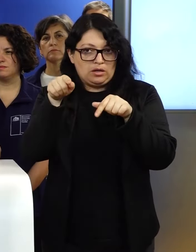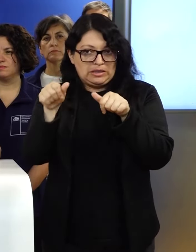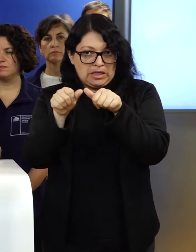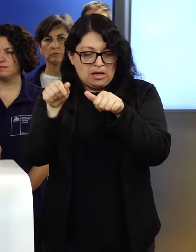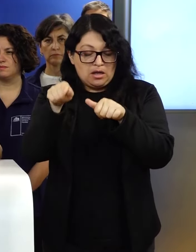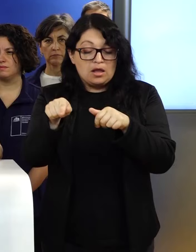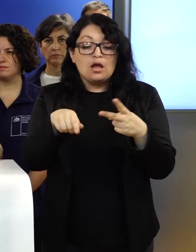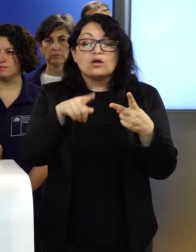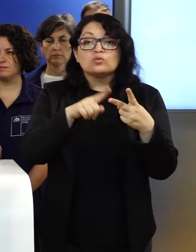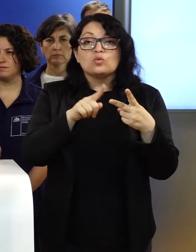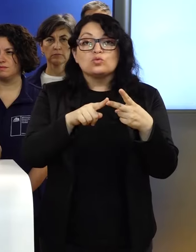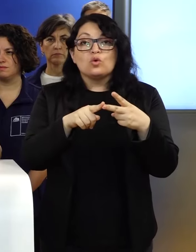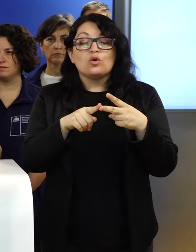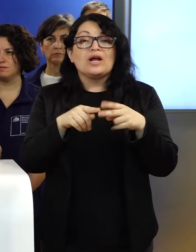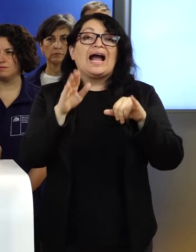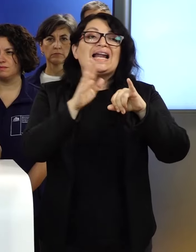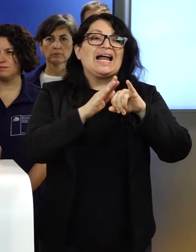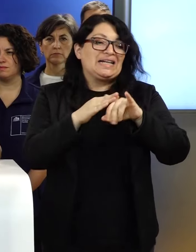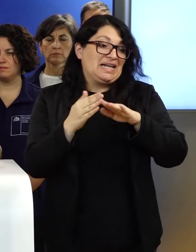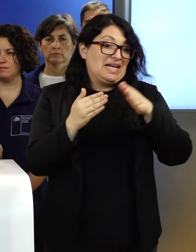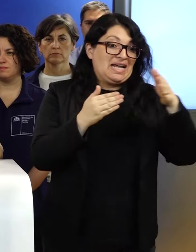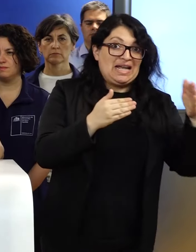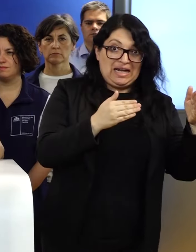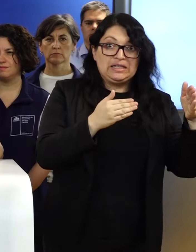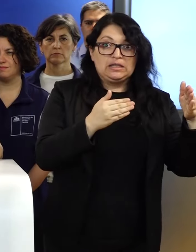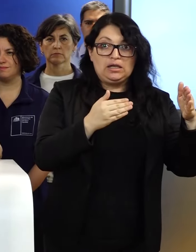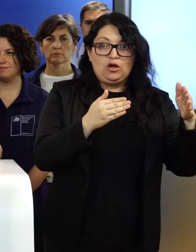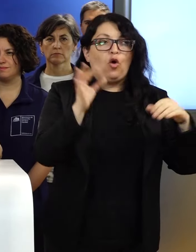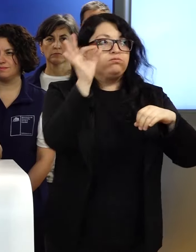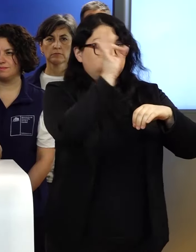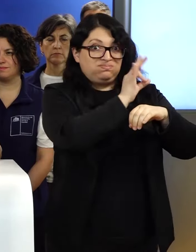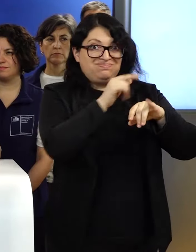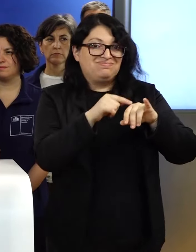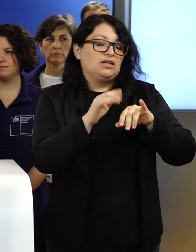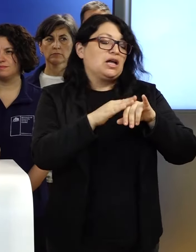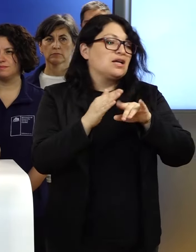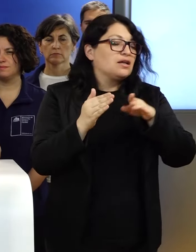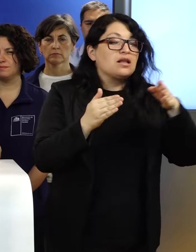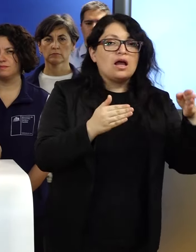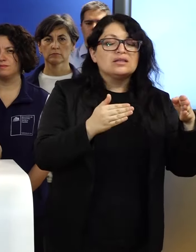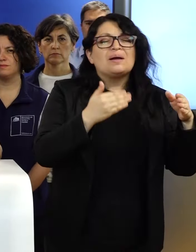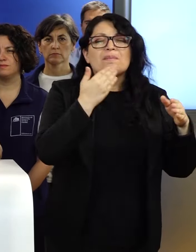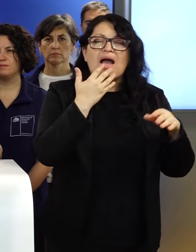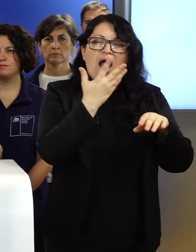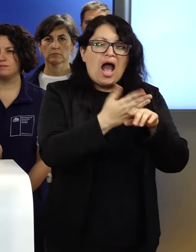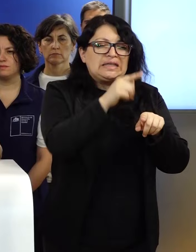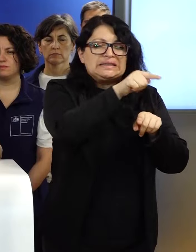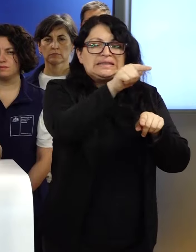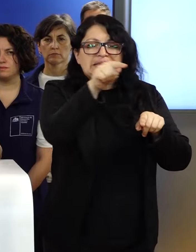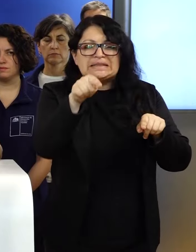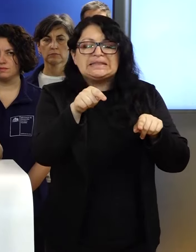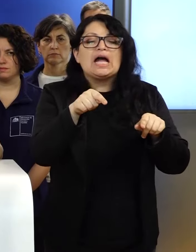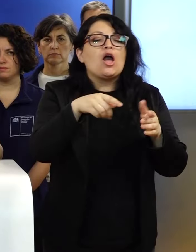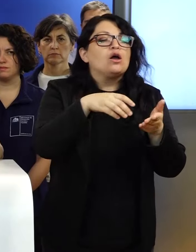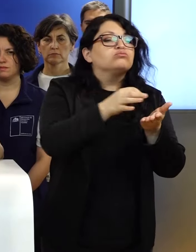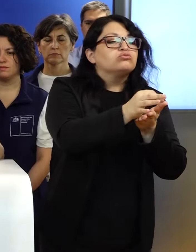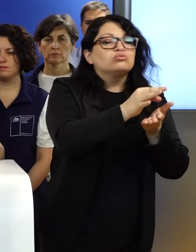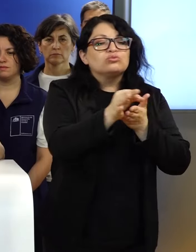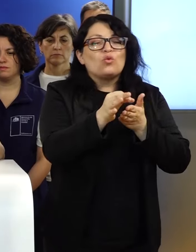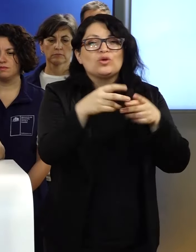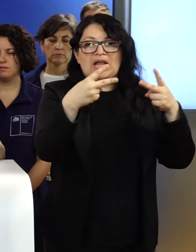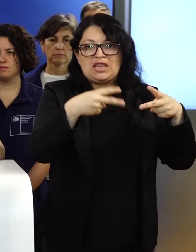otro es hacia la izquierda o hacia el poniente, donde podría afectar distintas zonas de la comuna de Viña del Mar.